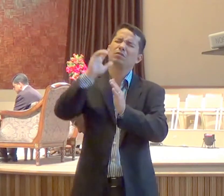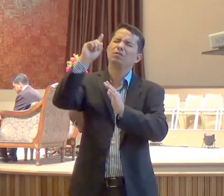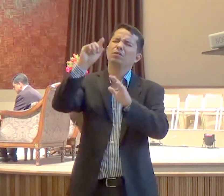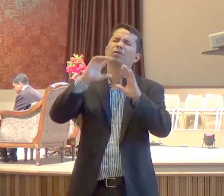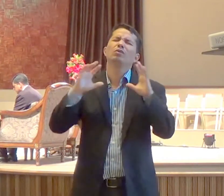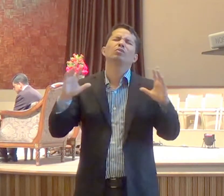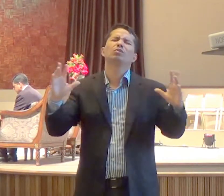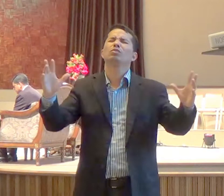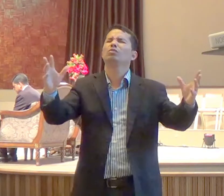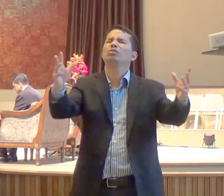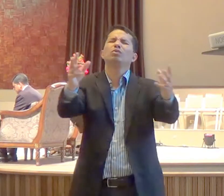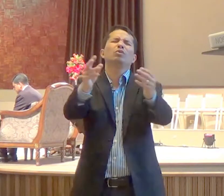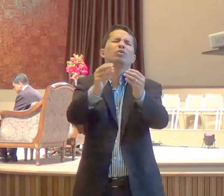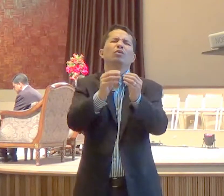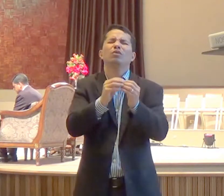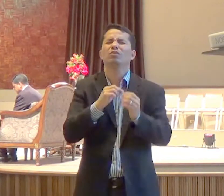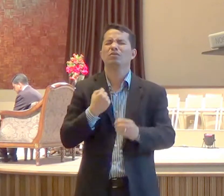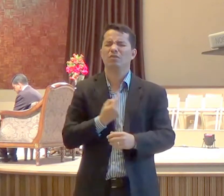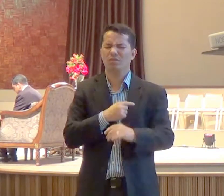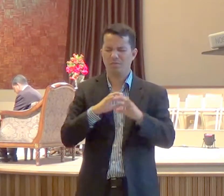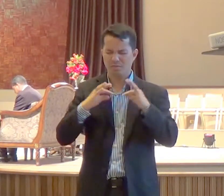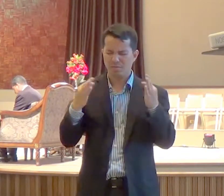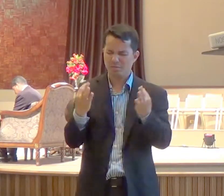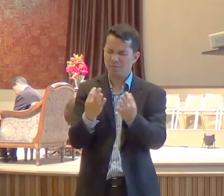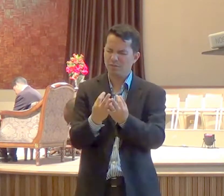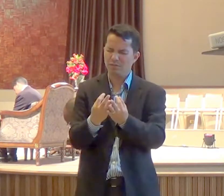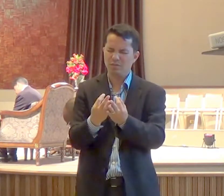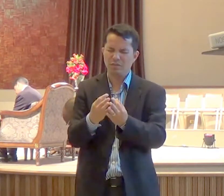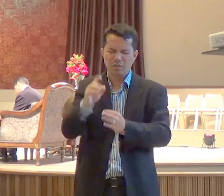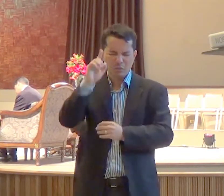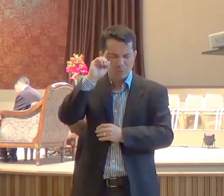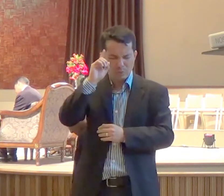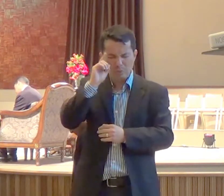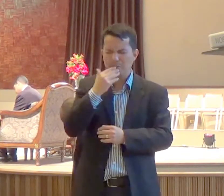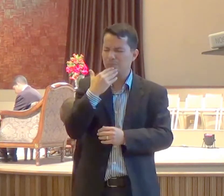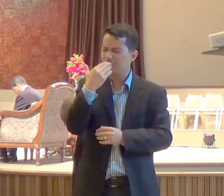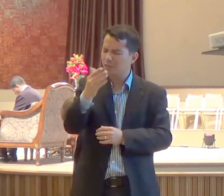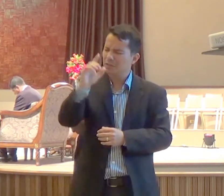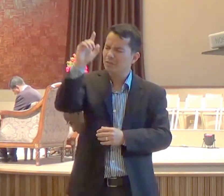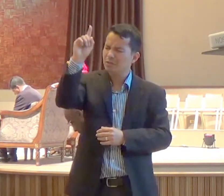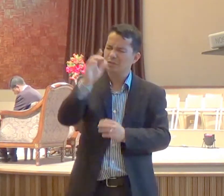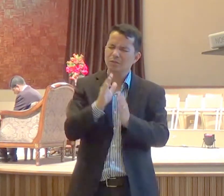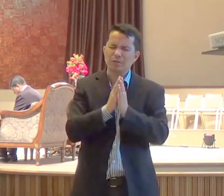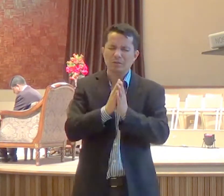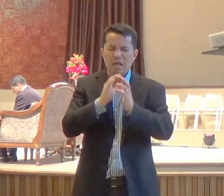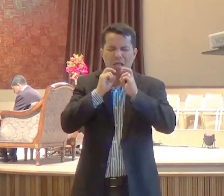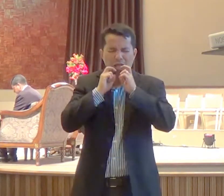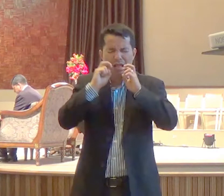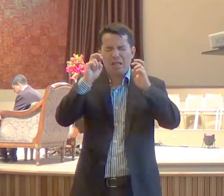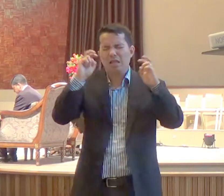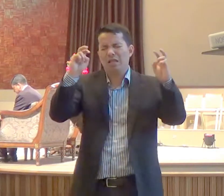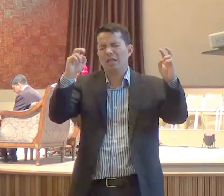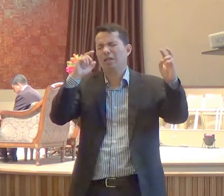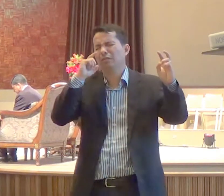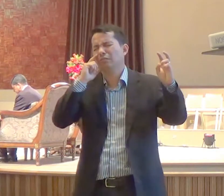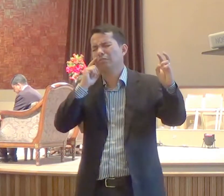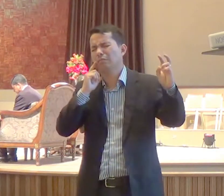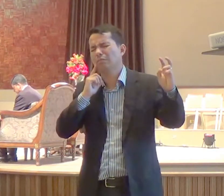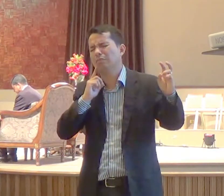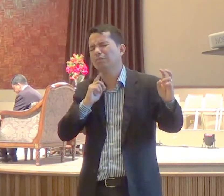todos, nossa casa, diariamente, clamando-nos, muitas vezes com lágrimas, Deus,